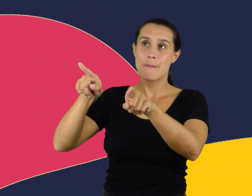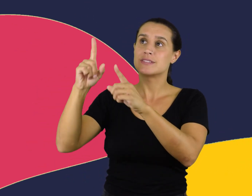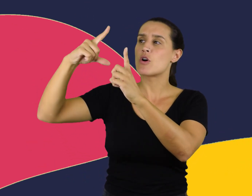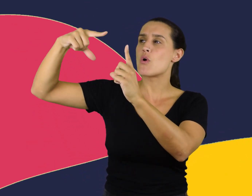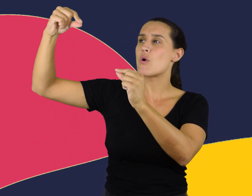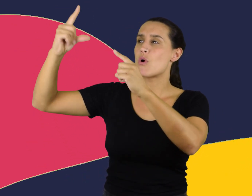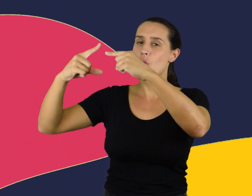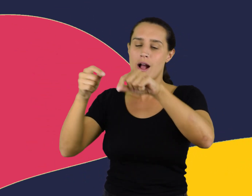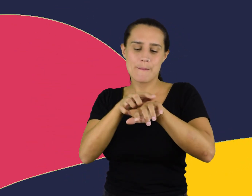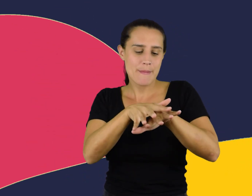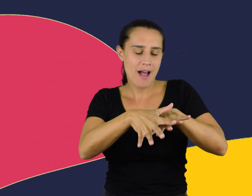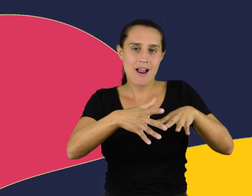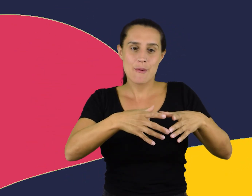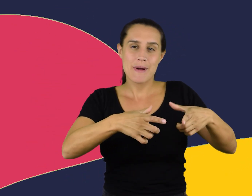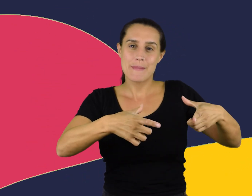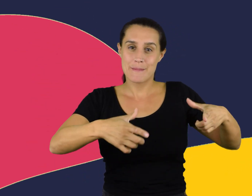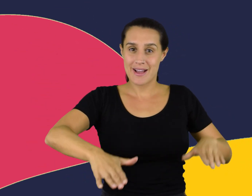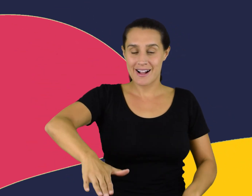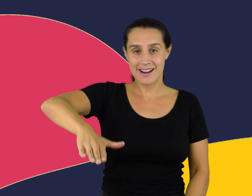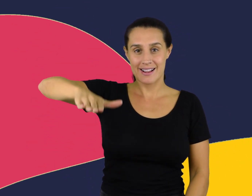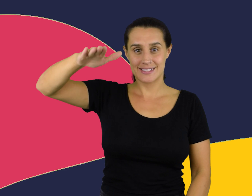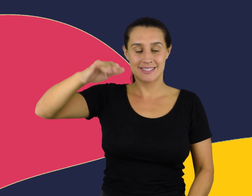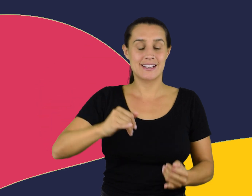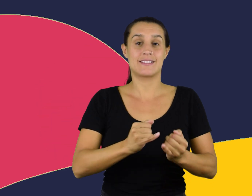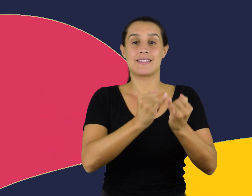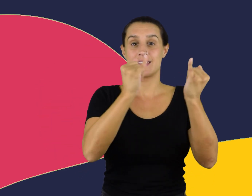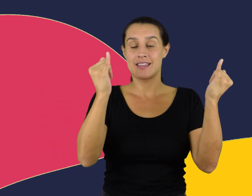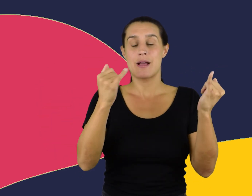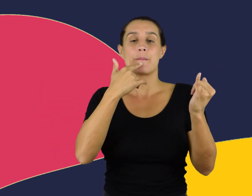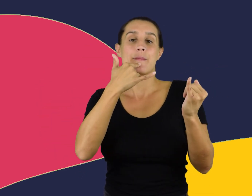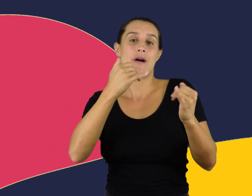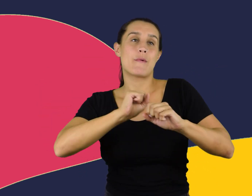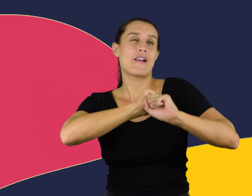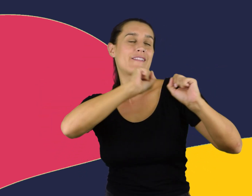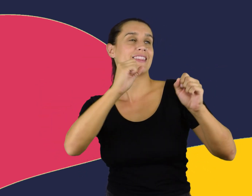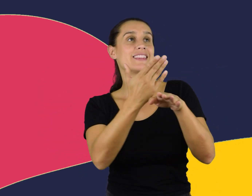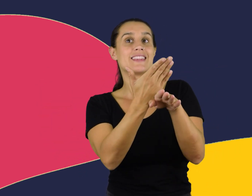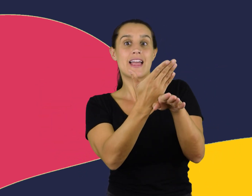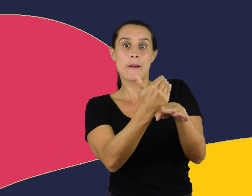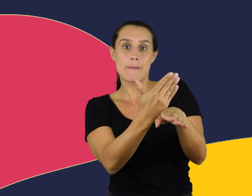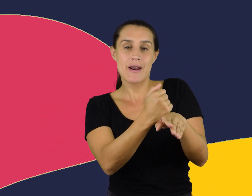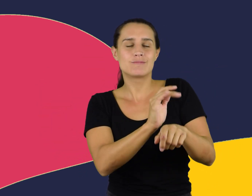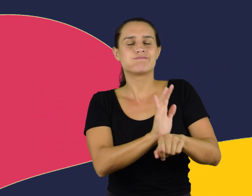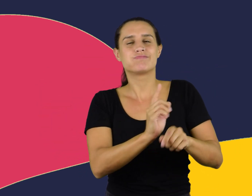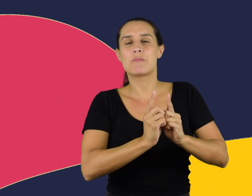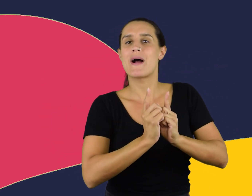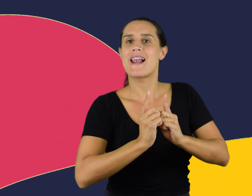Como crecen las hojas, nos crecen las manos. Como crecen los días cuando madruga temprano.